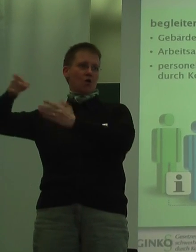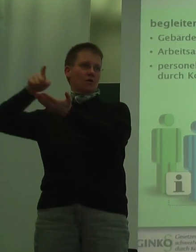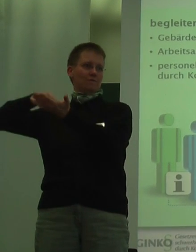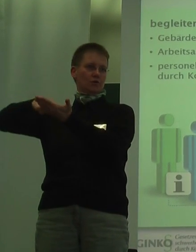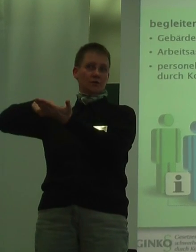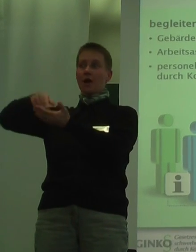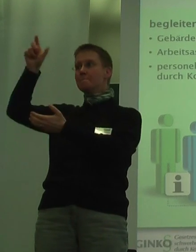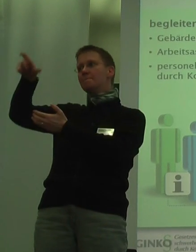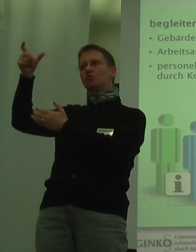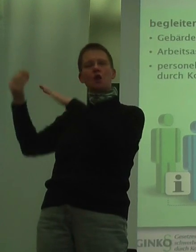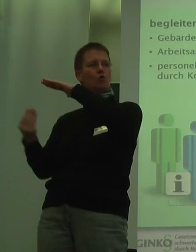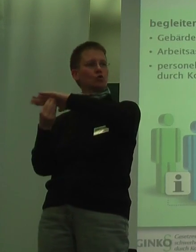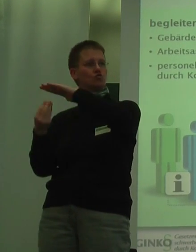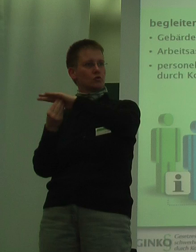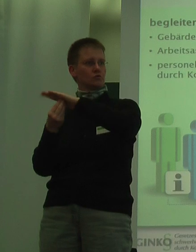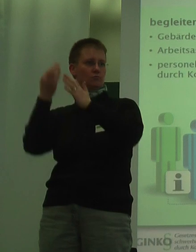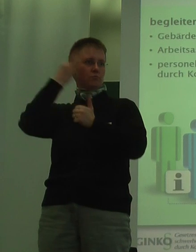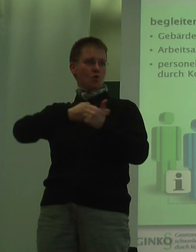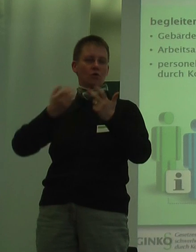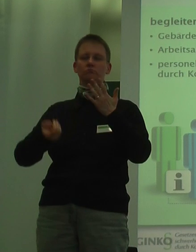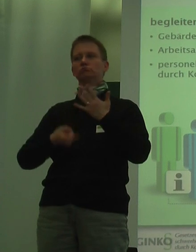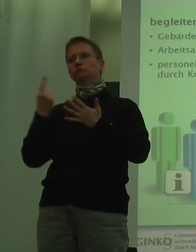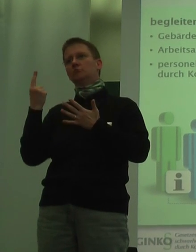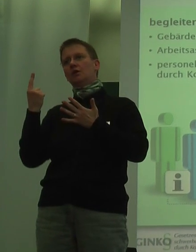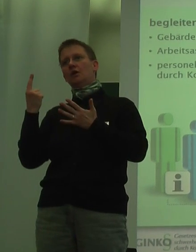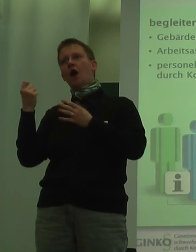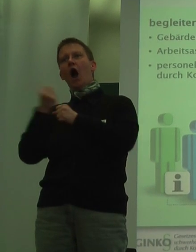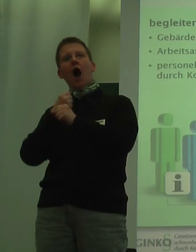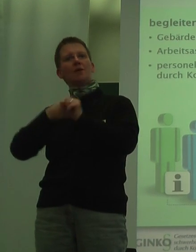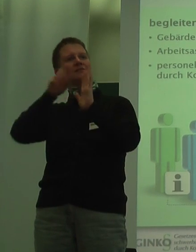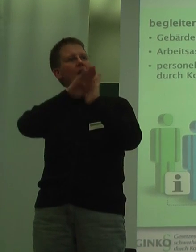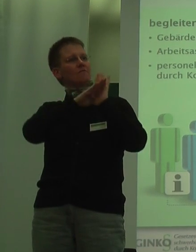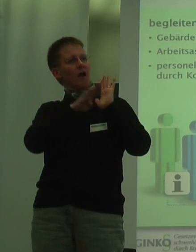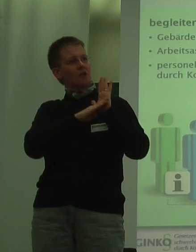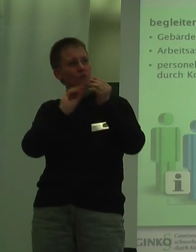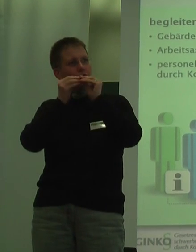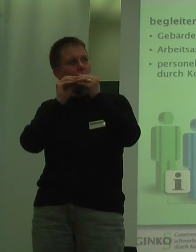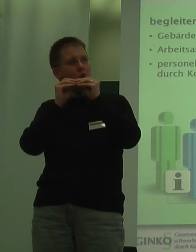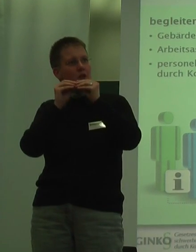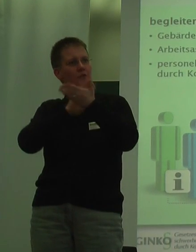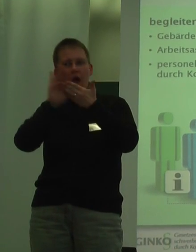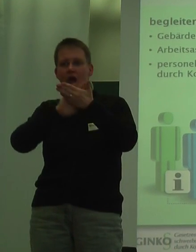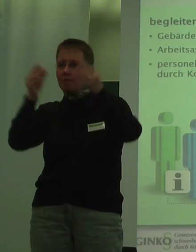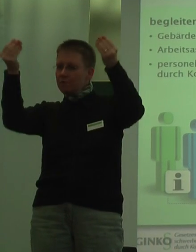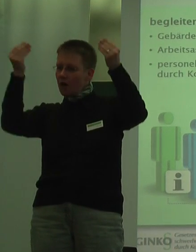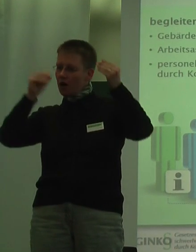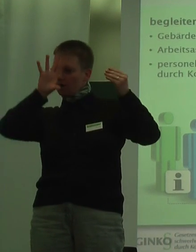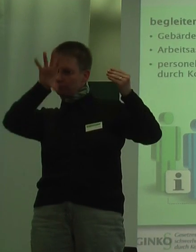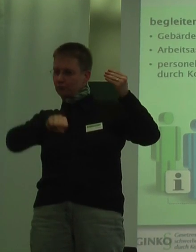personelle Unterstützung notwendig ist oder wenn Arbeitsunweisungen so formuliert werden müssen, dass sie verständlich und eindeutig